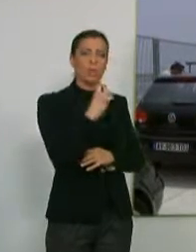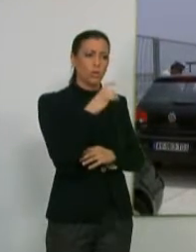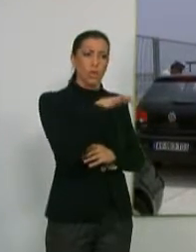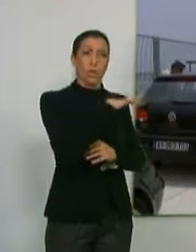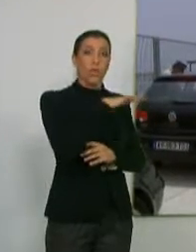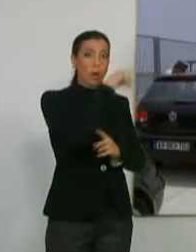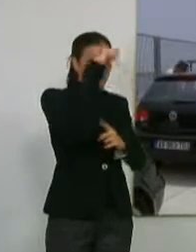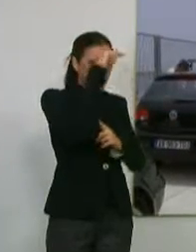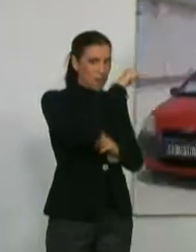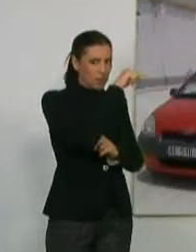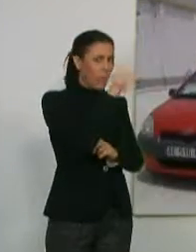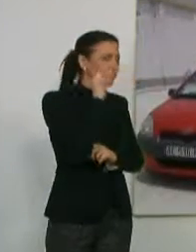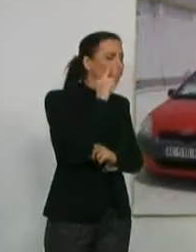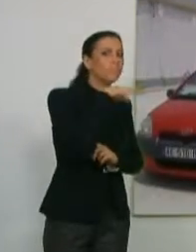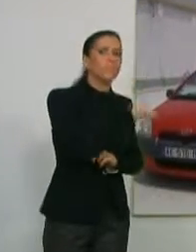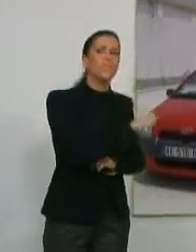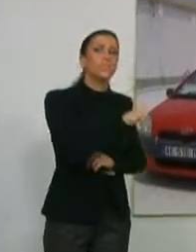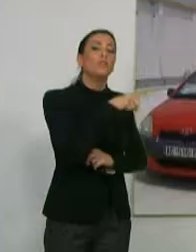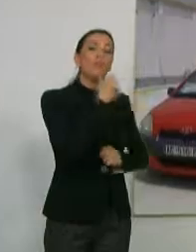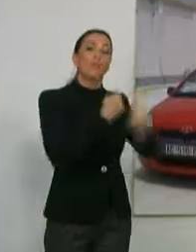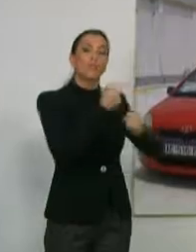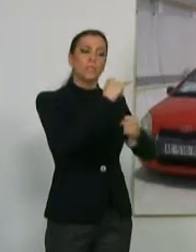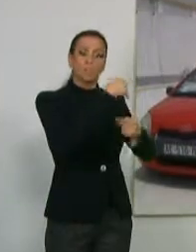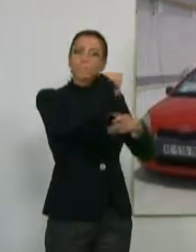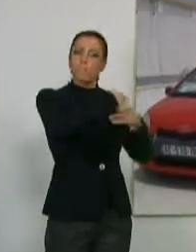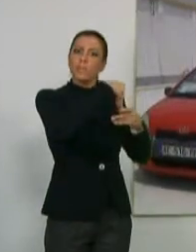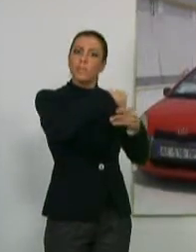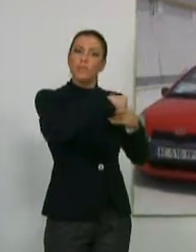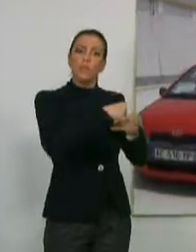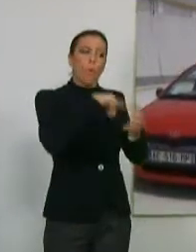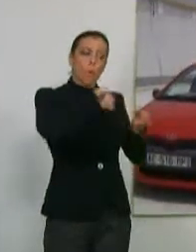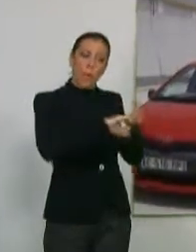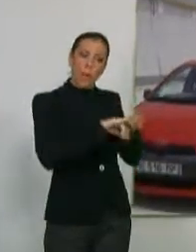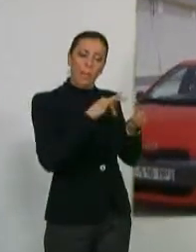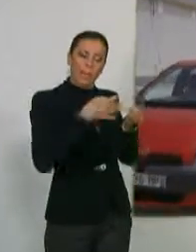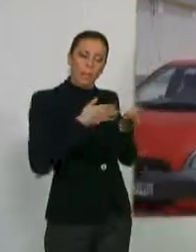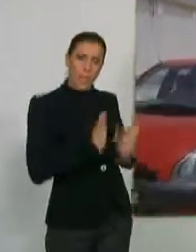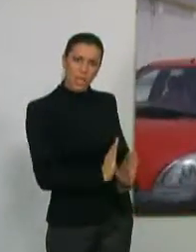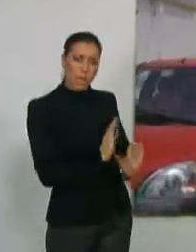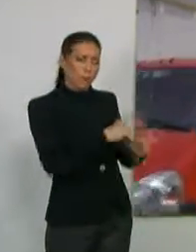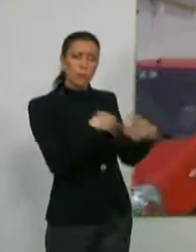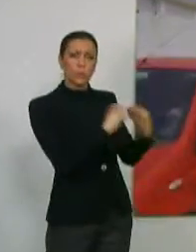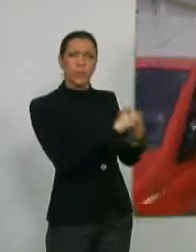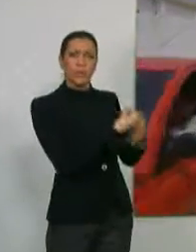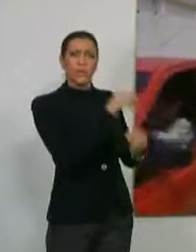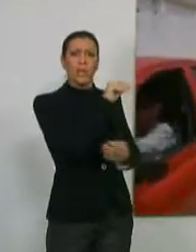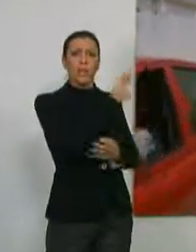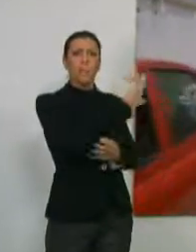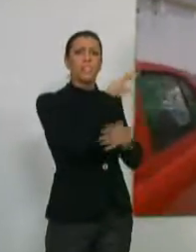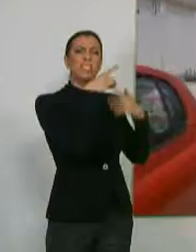vecino de Melilla, al ser sorprendido en su coche en el que viajaba con su mujer e hija, con un total de